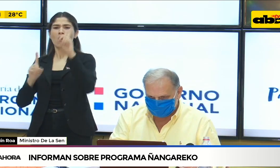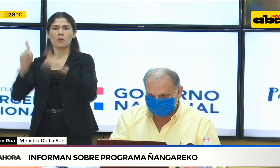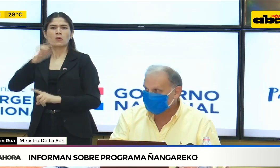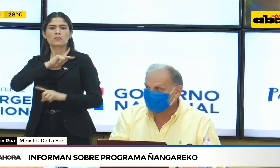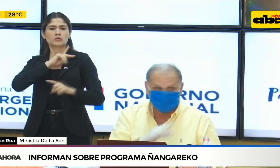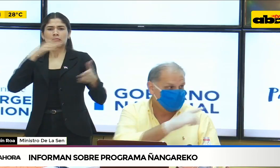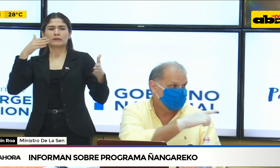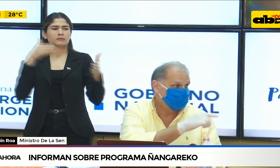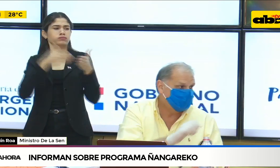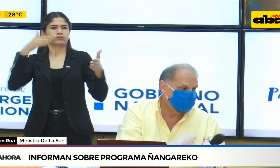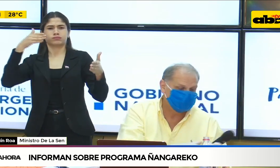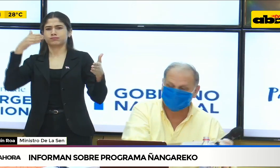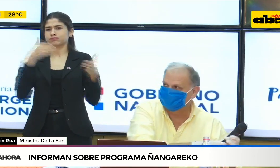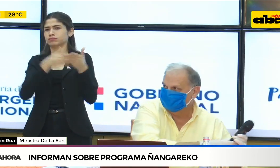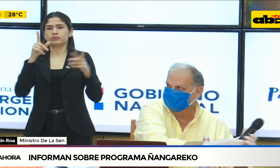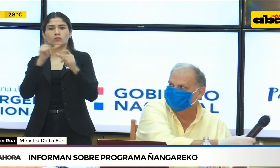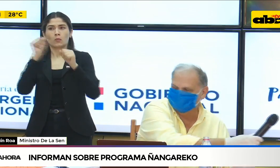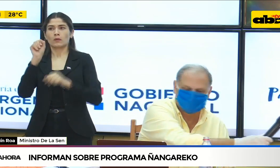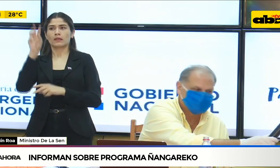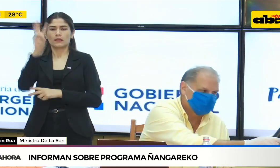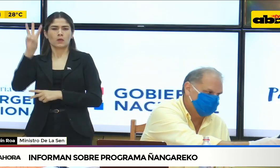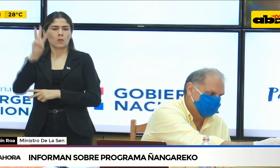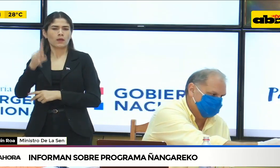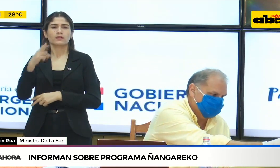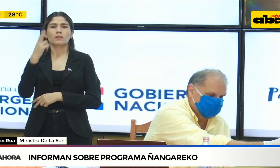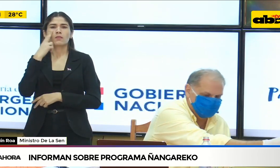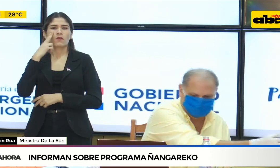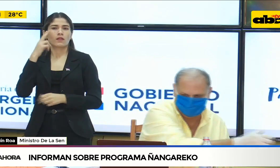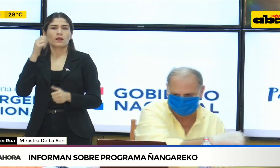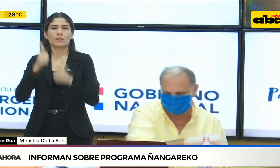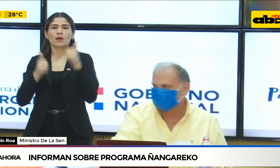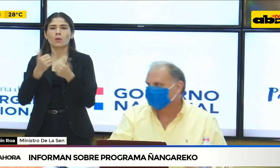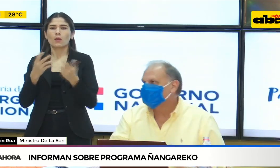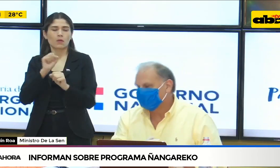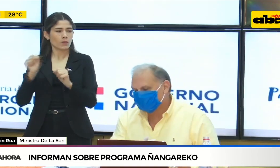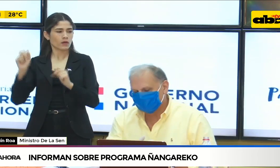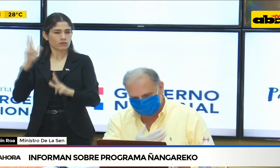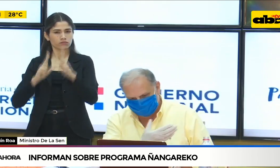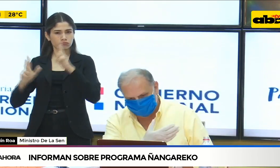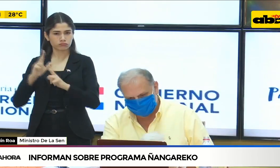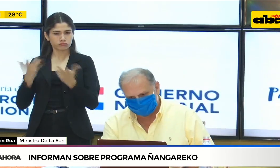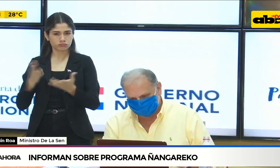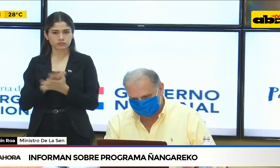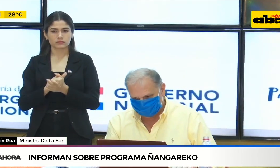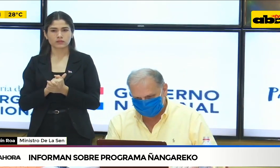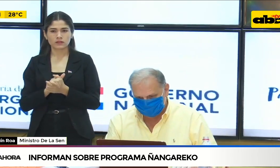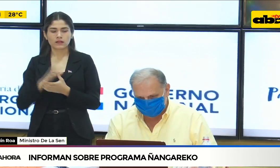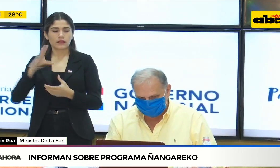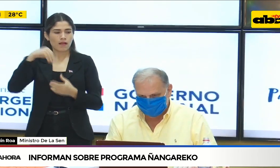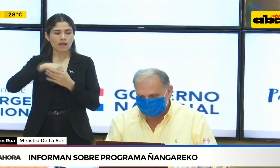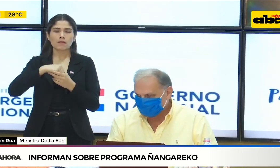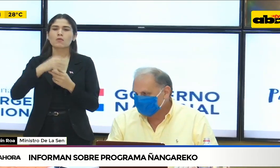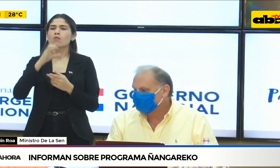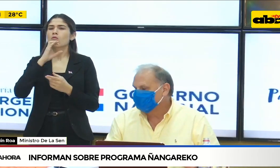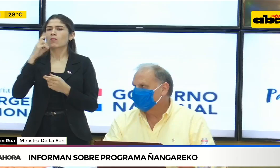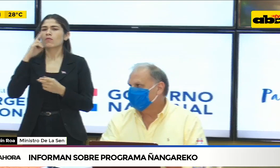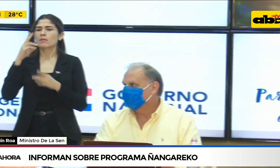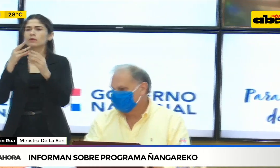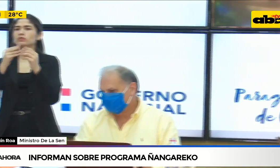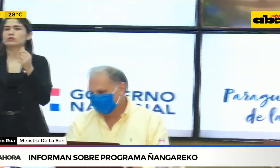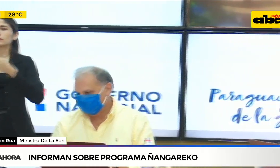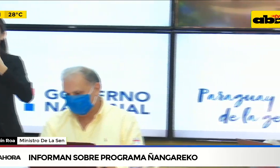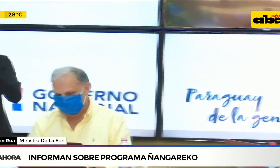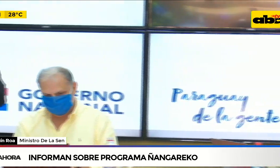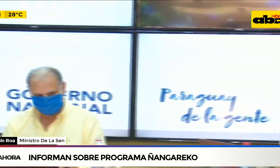página colapsó, no pueden hacer esa consulta de su nombre, está o no, dentro de la lista están haciendo esa consulta.